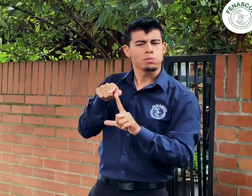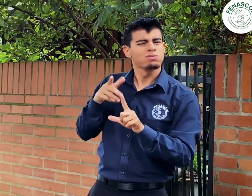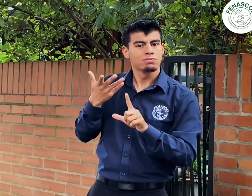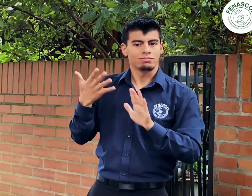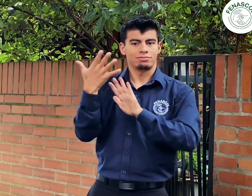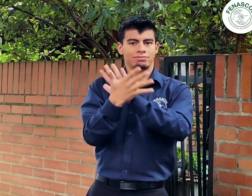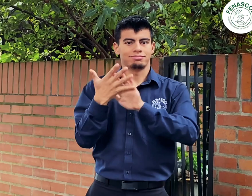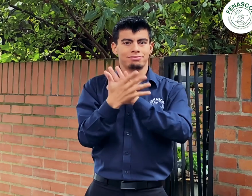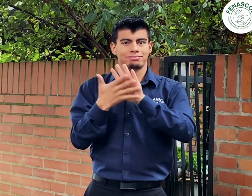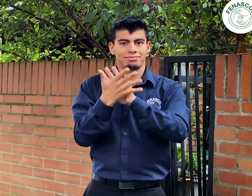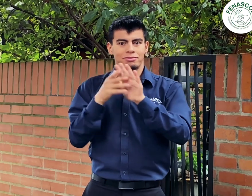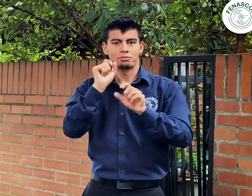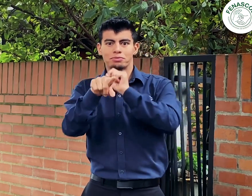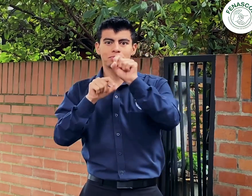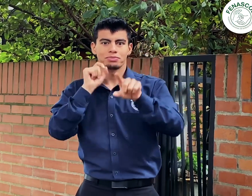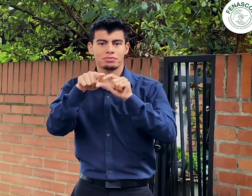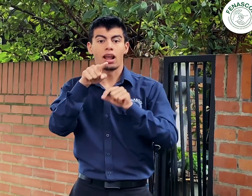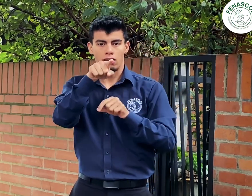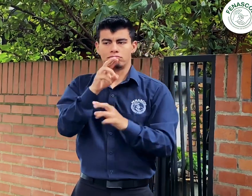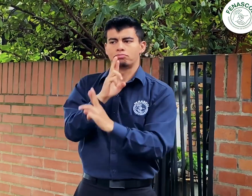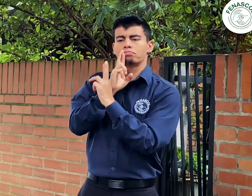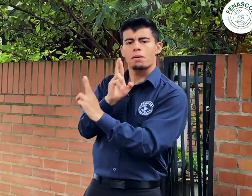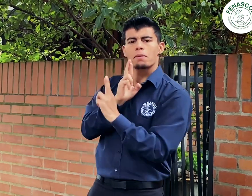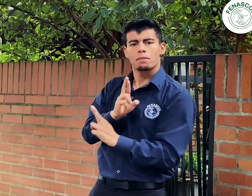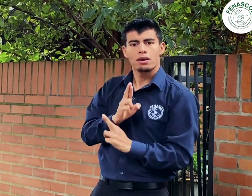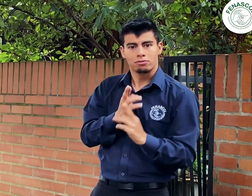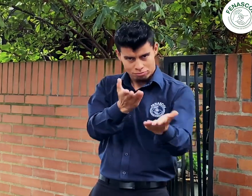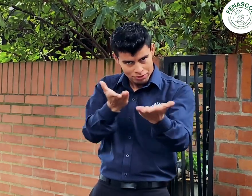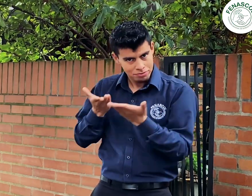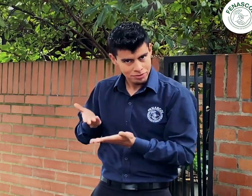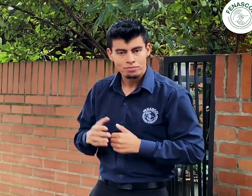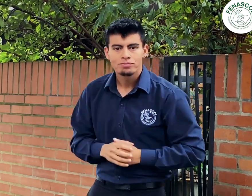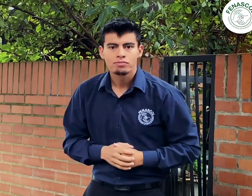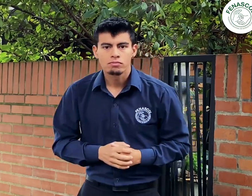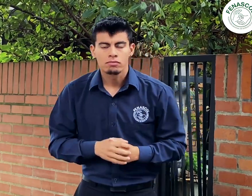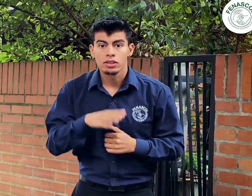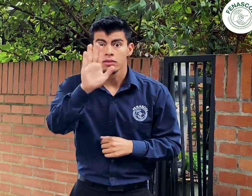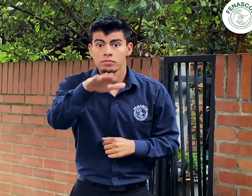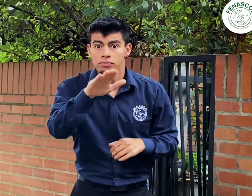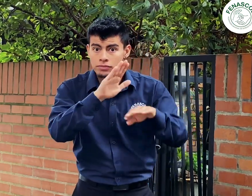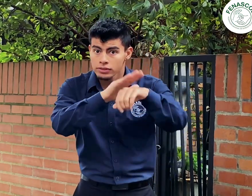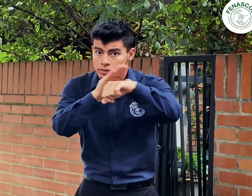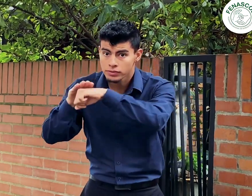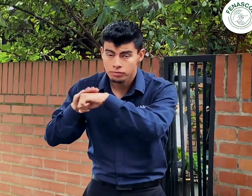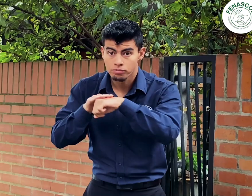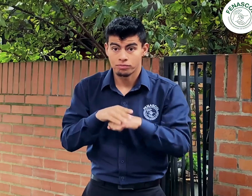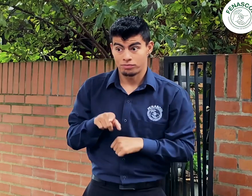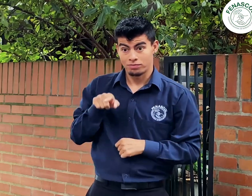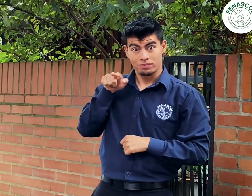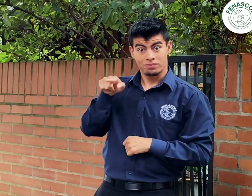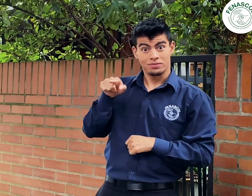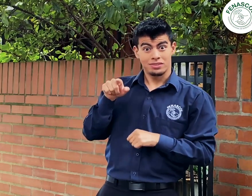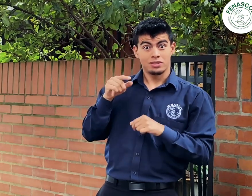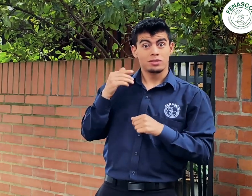de señas. Los invitamos a que participen en este proceso. Un dato importante, la fecha límite para su